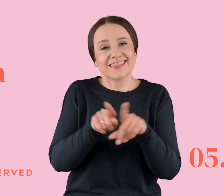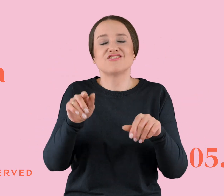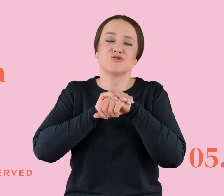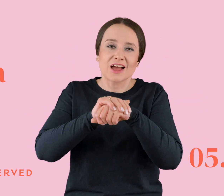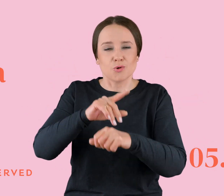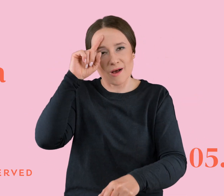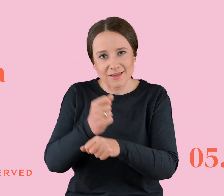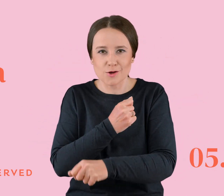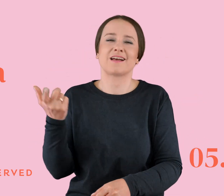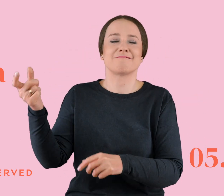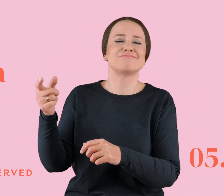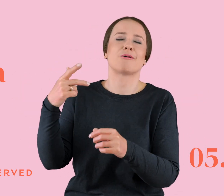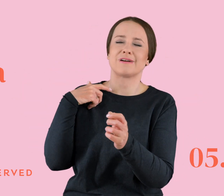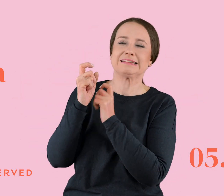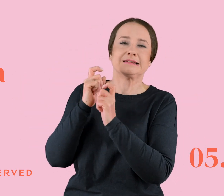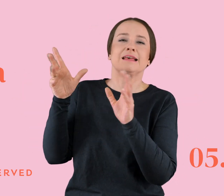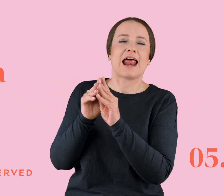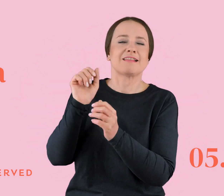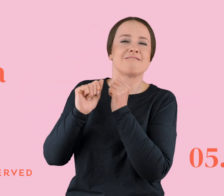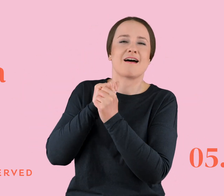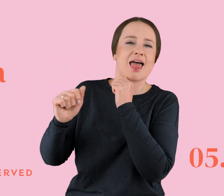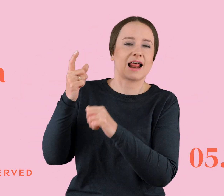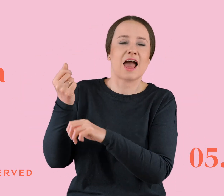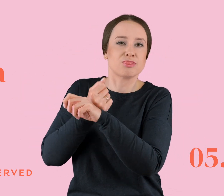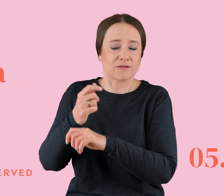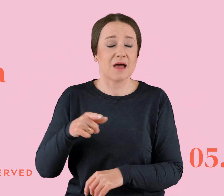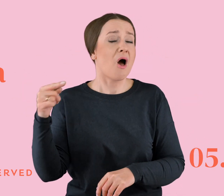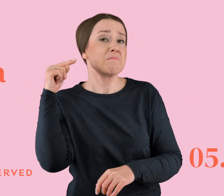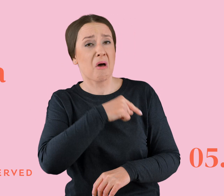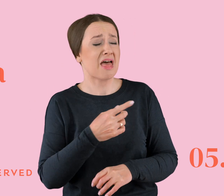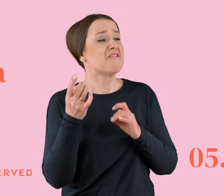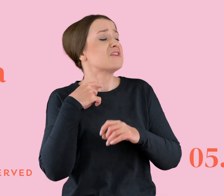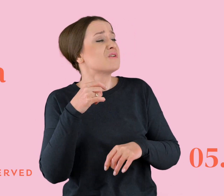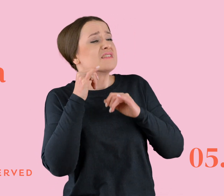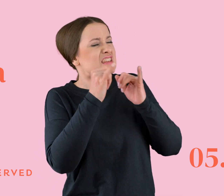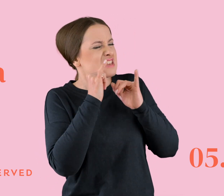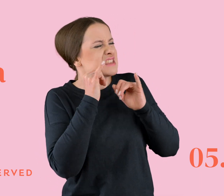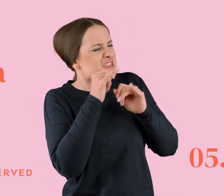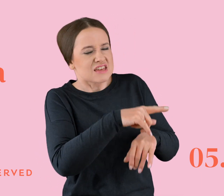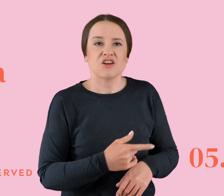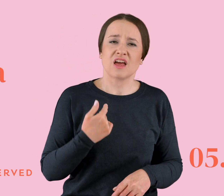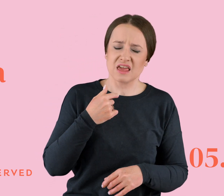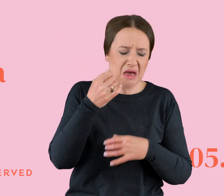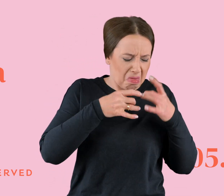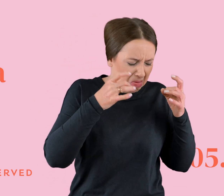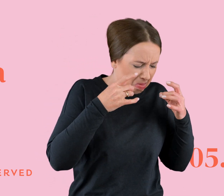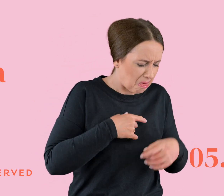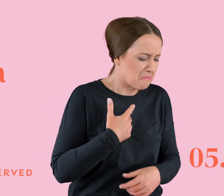Potrafił na mnie nakrzyczeć, a jak zrobiło mi się przykro, mówić, że mam przestać płakać. Kiedyś nawet, gdy już relacja umierała, powiedział mi, że po co do